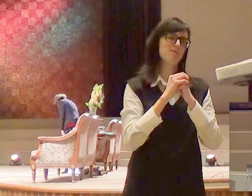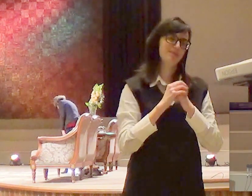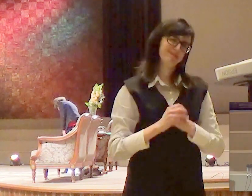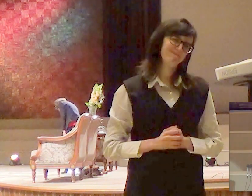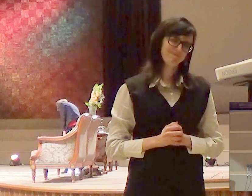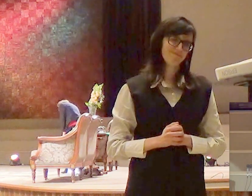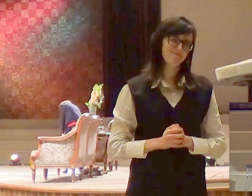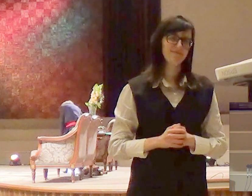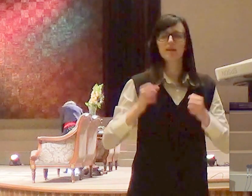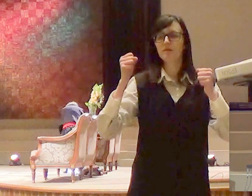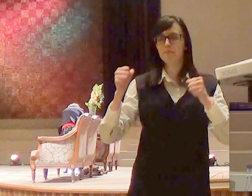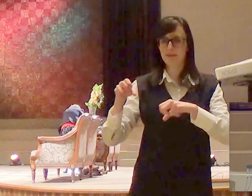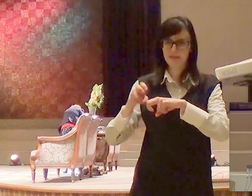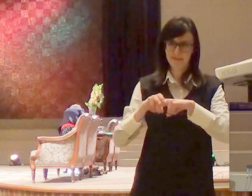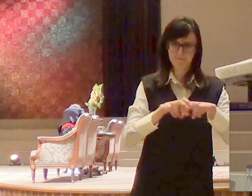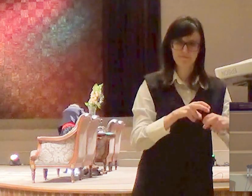e amém, você pode sentar-se,